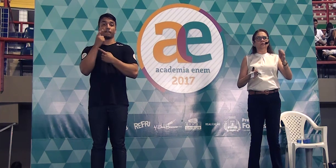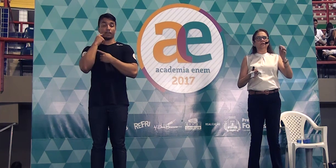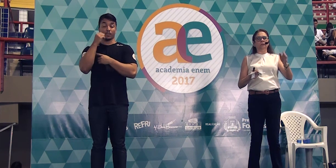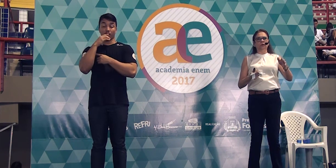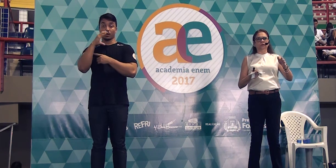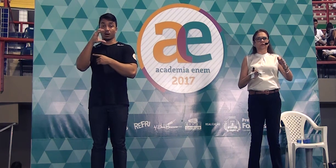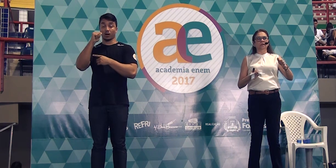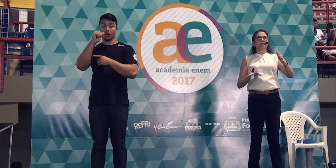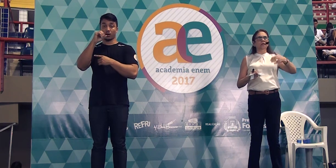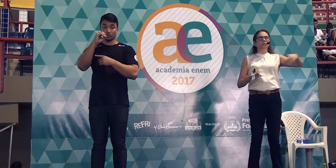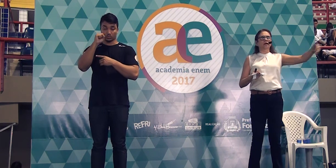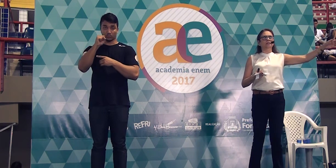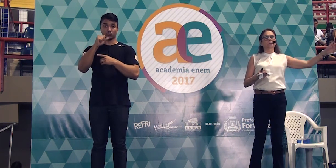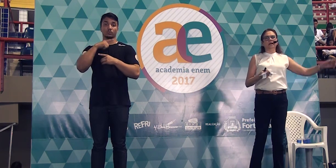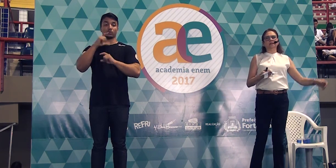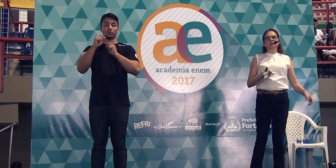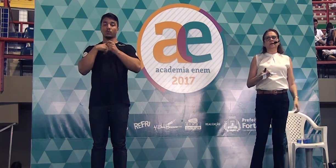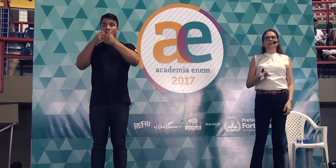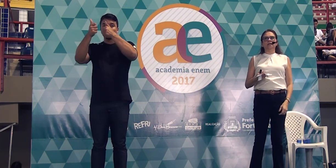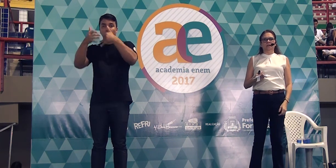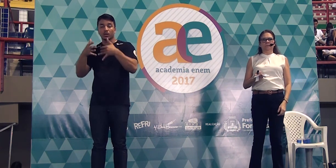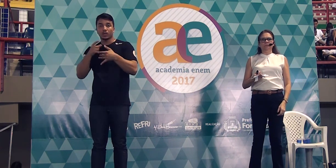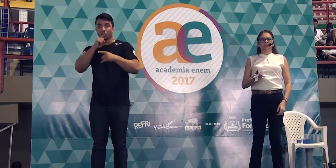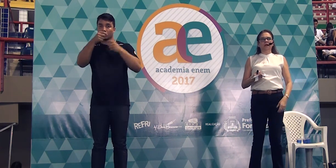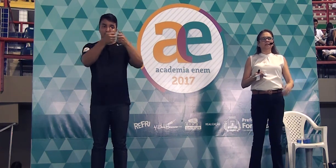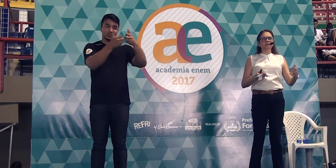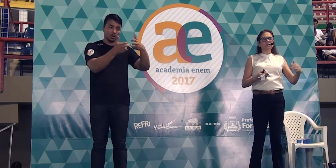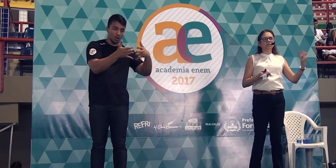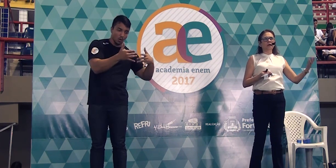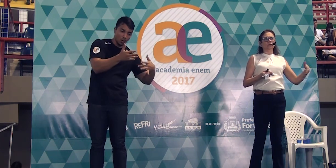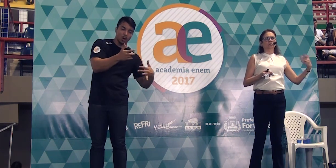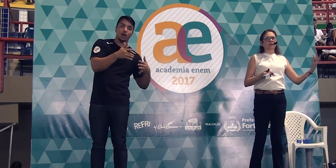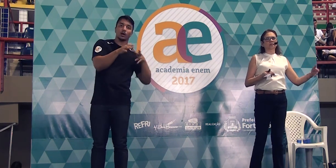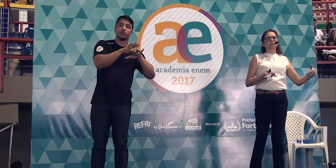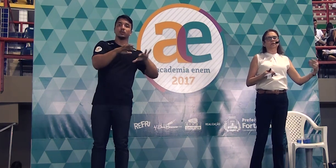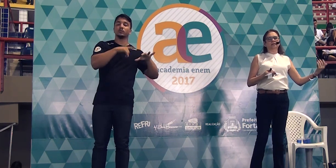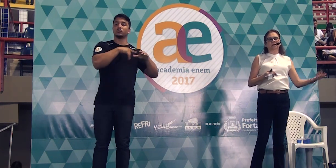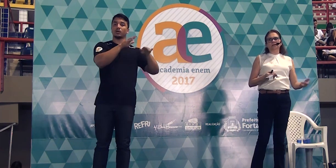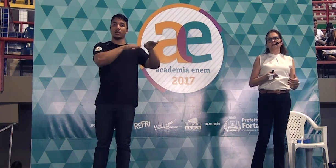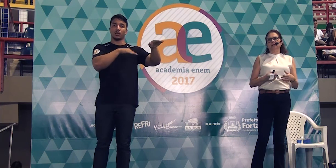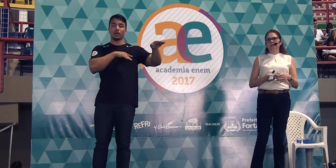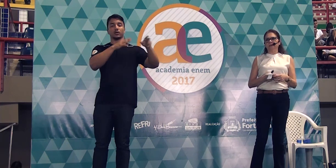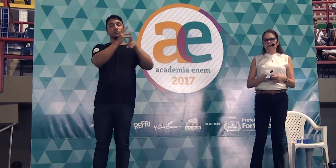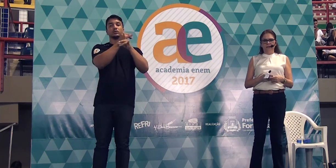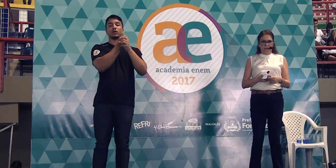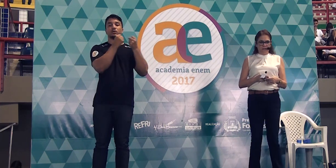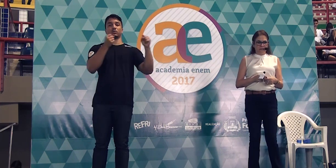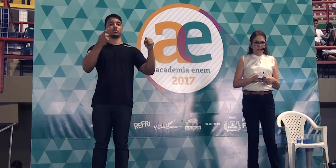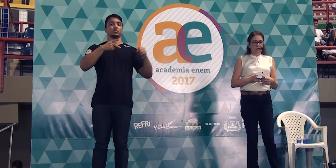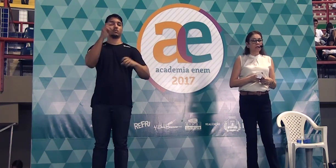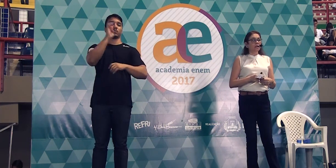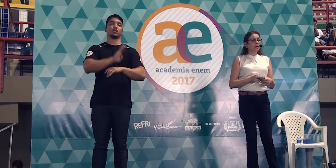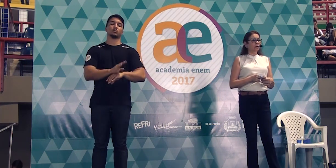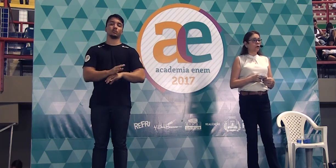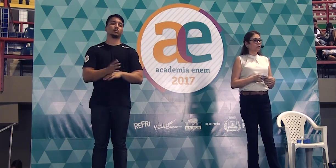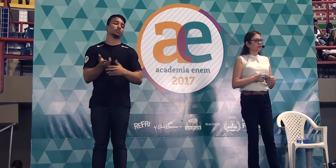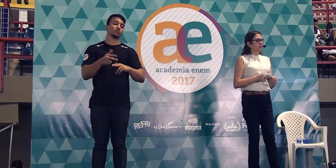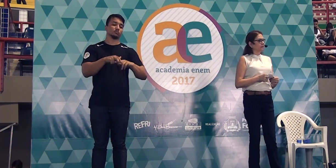um caos, ponto, e eu dei a explicação a seguir. Assim está o trânsito nas grandes cidades brasileiras.